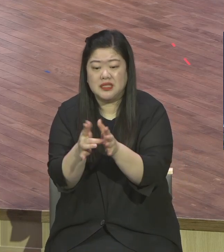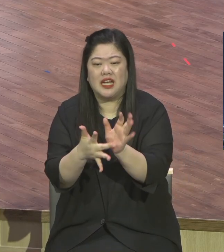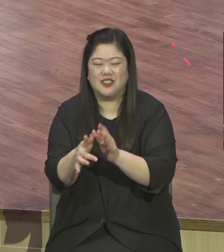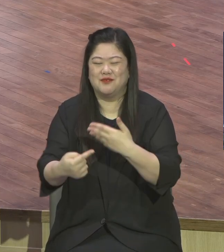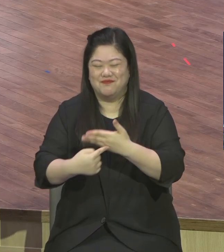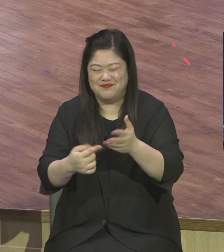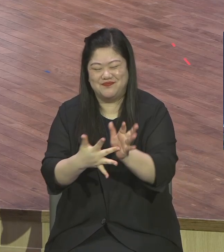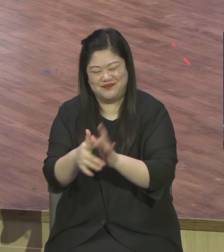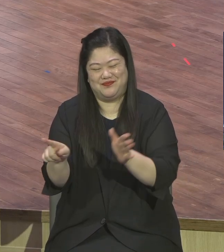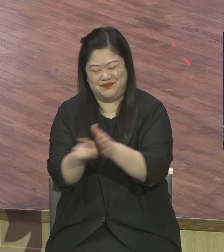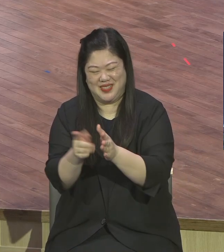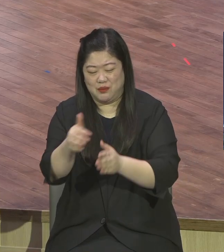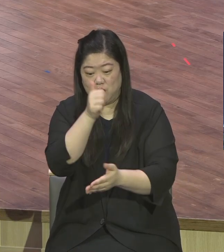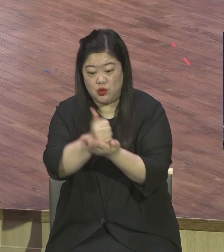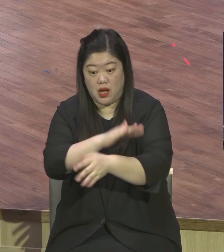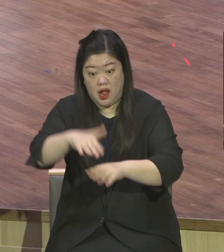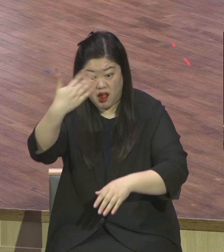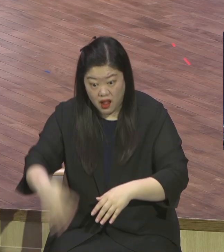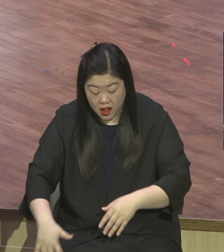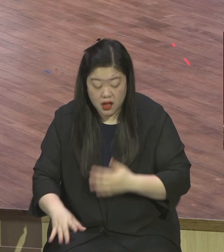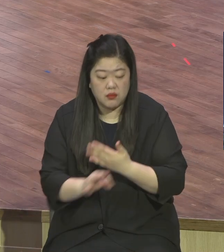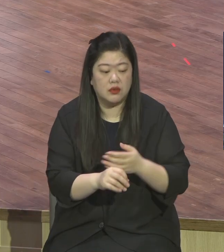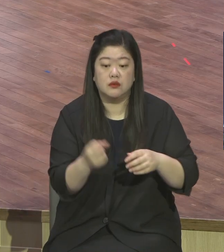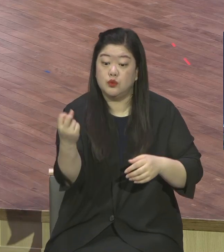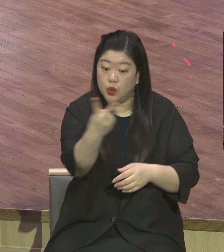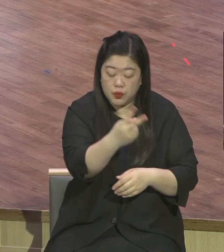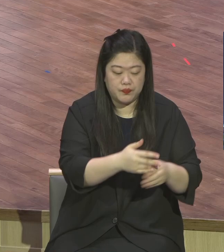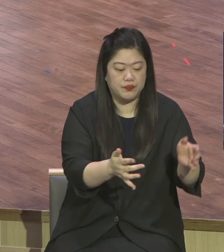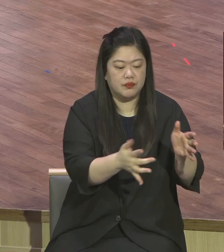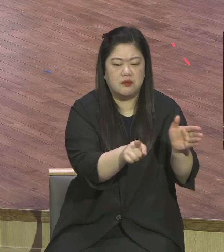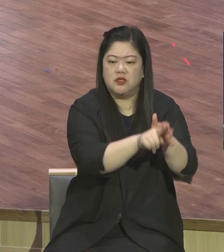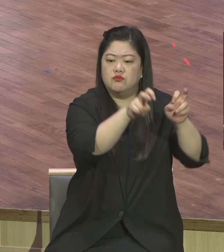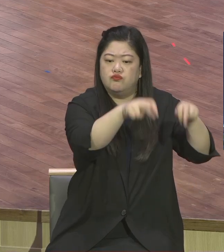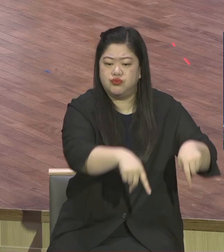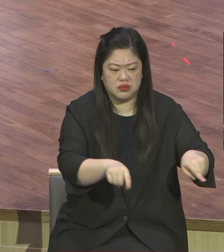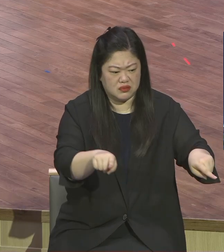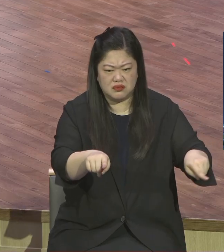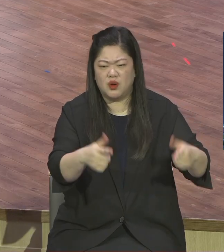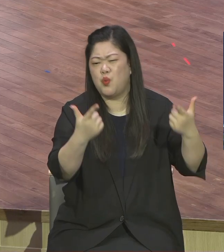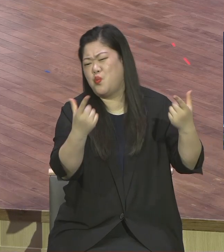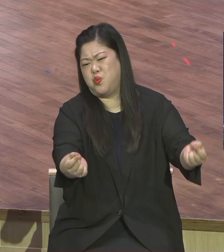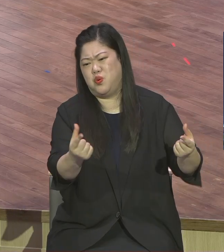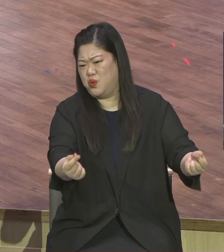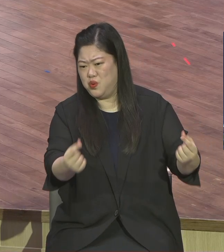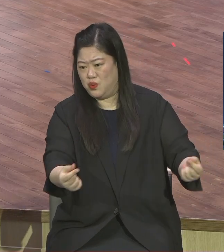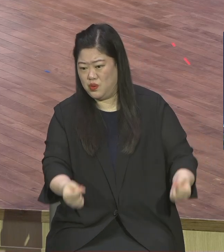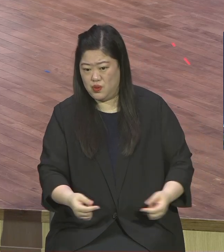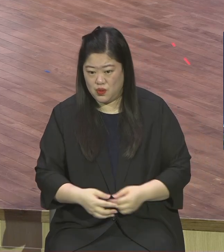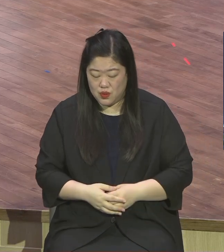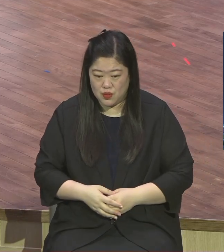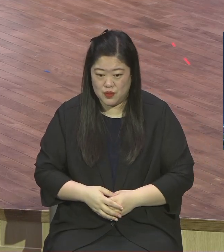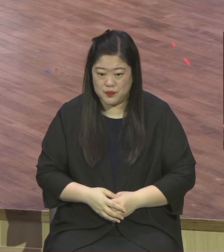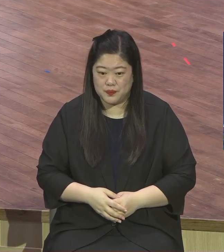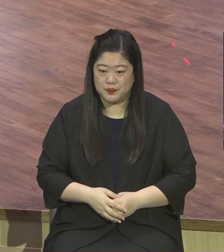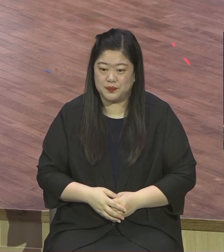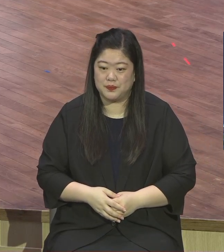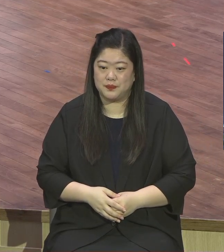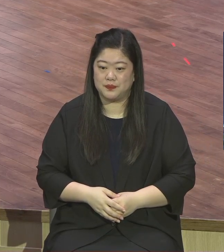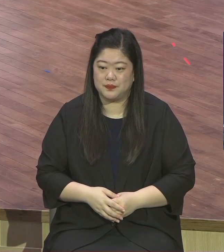원죄 그래서 여러분들이 이 시간 우리 새 가족들이 어떻게 하면 원죄가